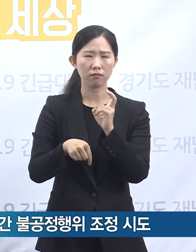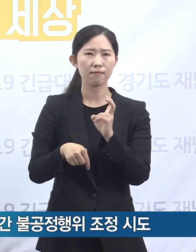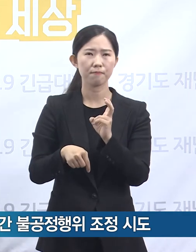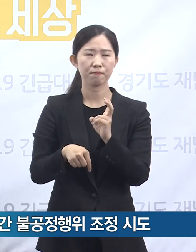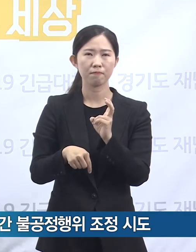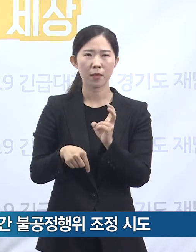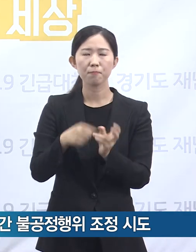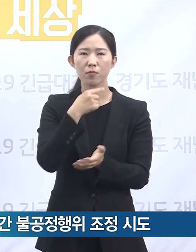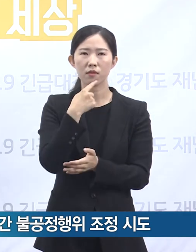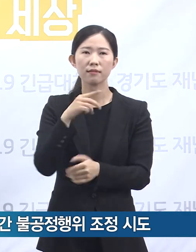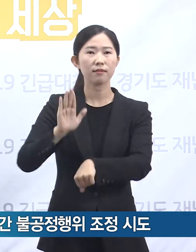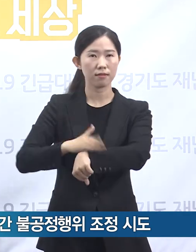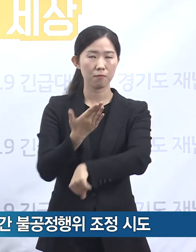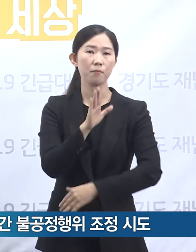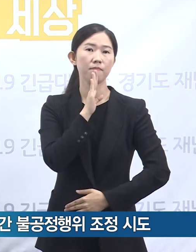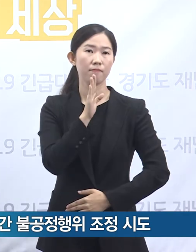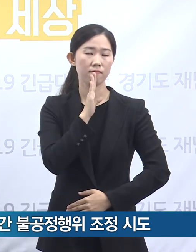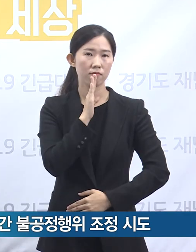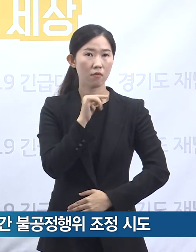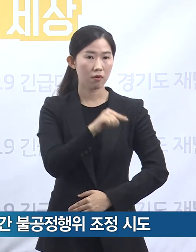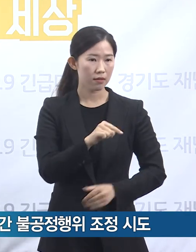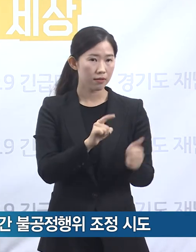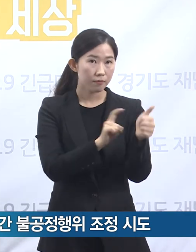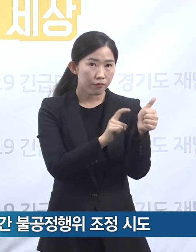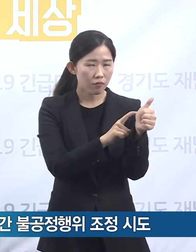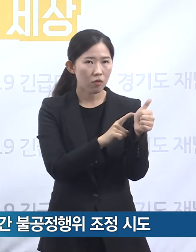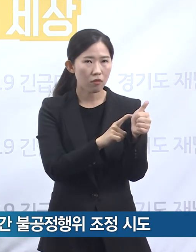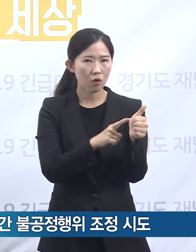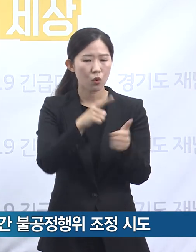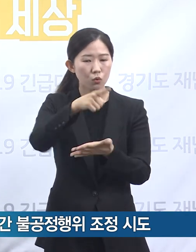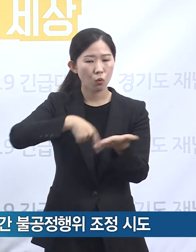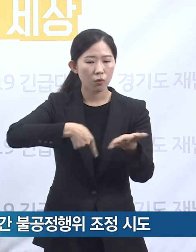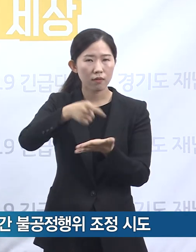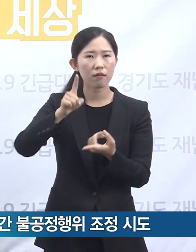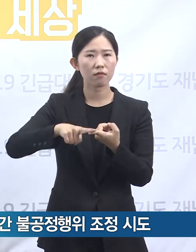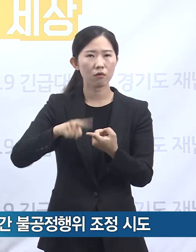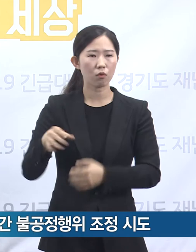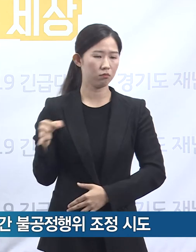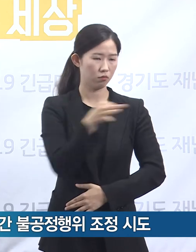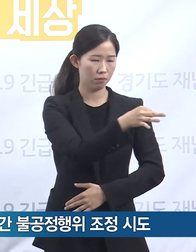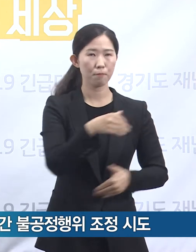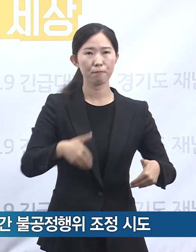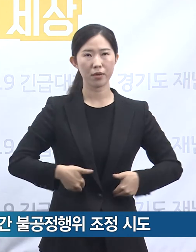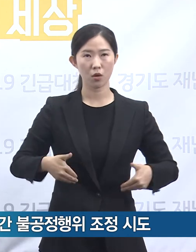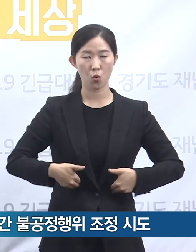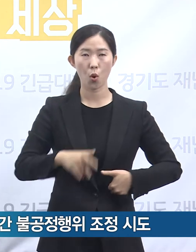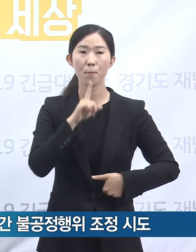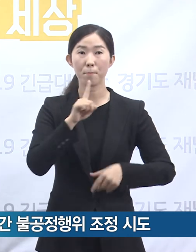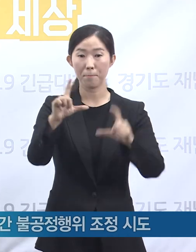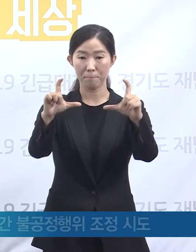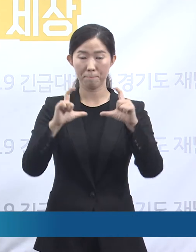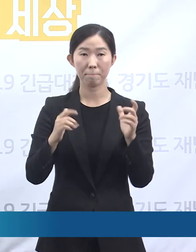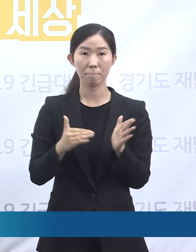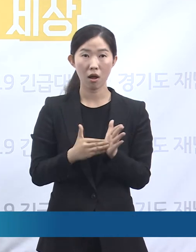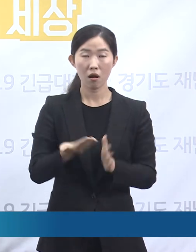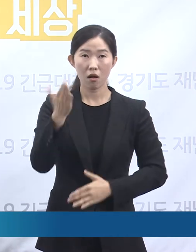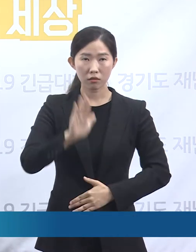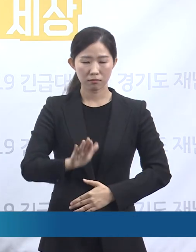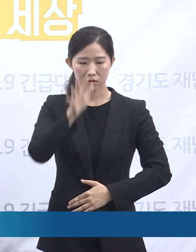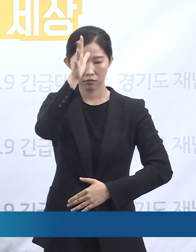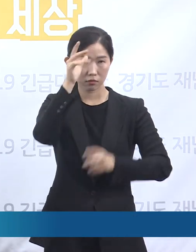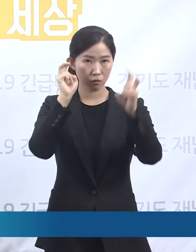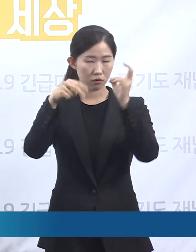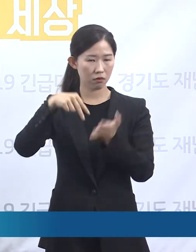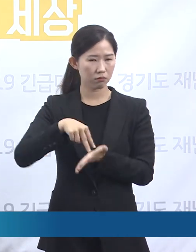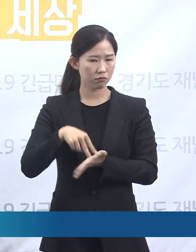적정 금액으로 손해를 배상하여 줄 것을 조정안으로 제시를 했습니다. 그렇지만 B사는 최종적인 조정안에 대한 거부